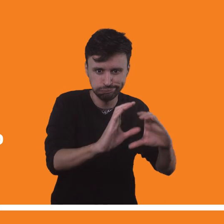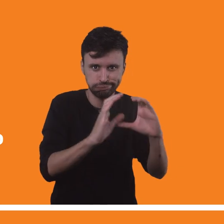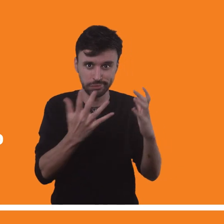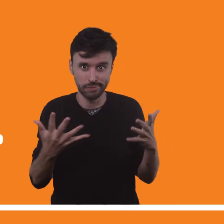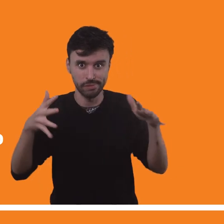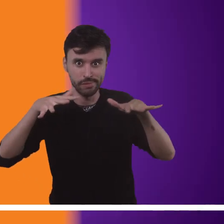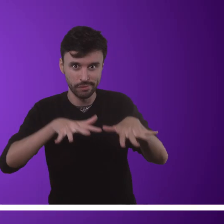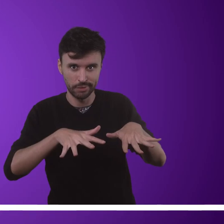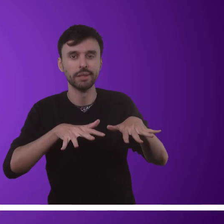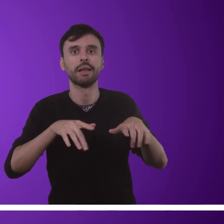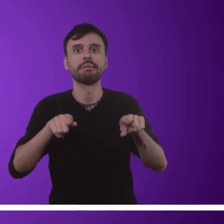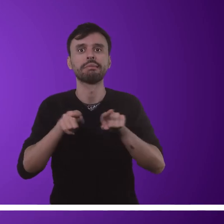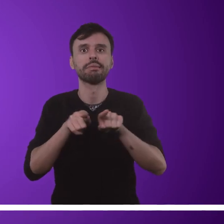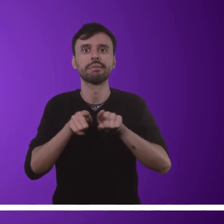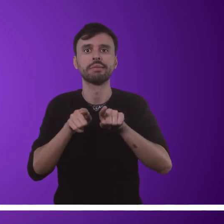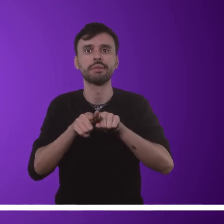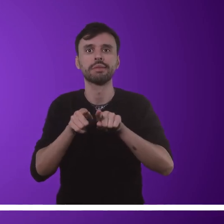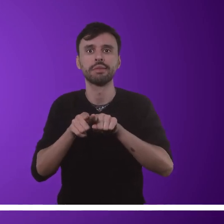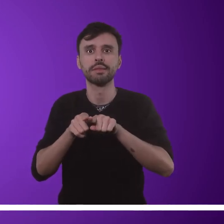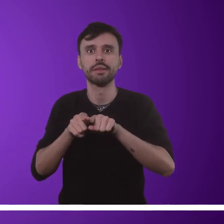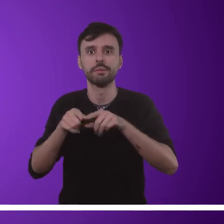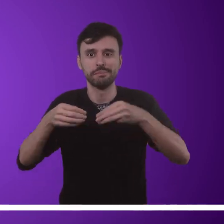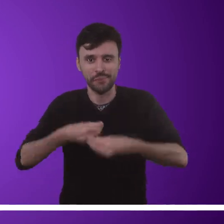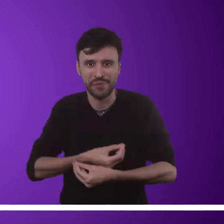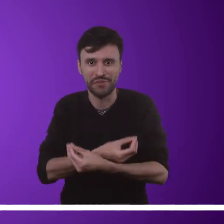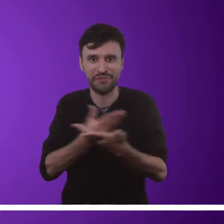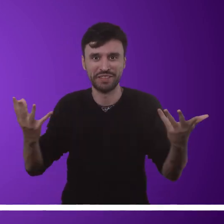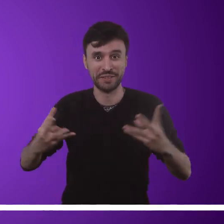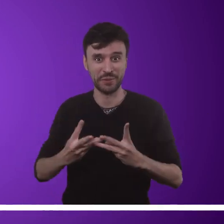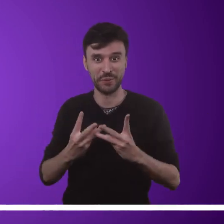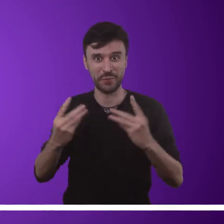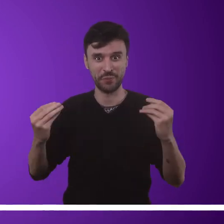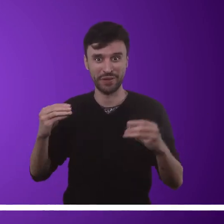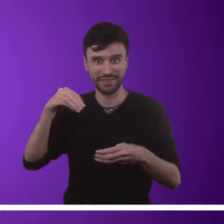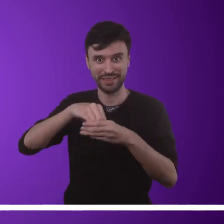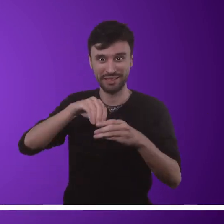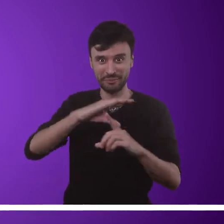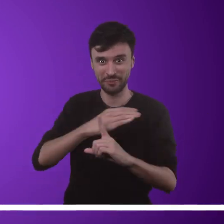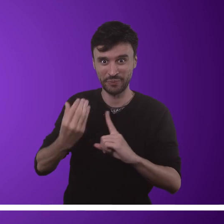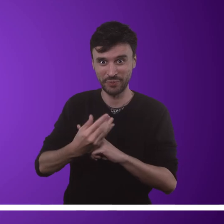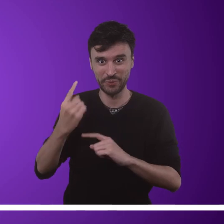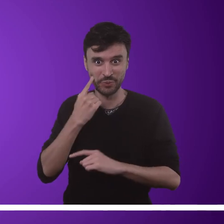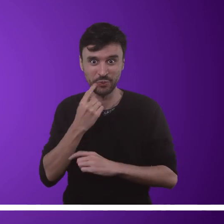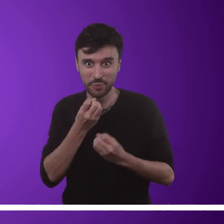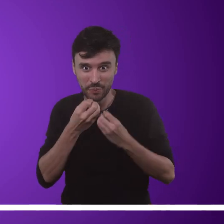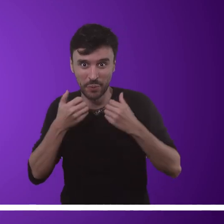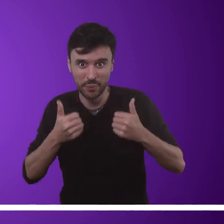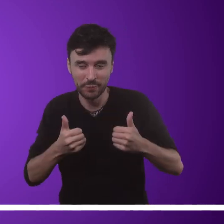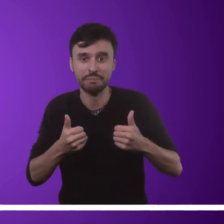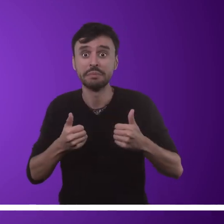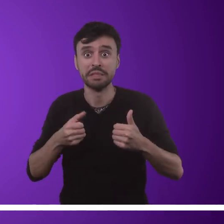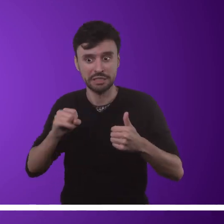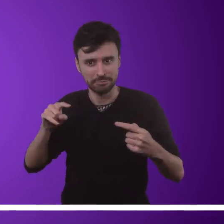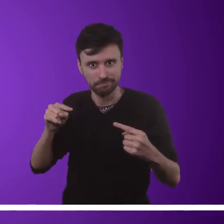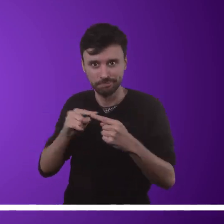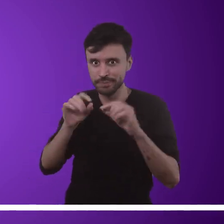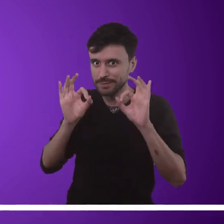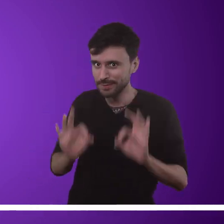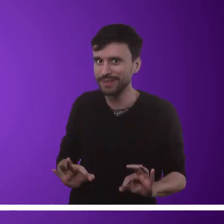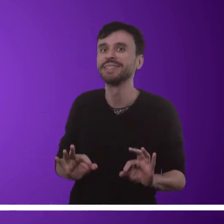mais inclusiva e melhorar a qualidade de vida de muitas pessoas da comunidade surda? Se a resposta for sim, está na